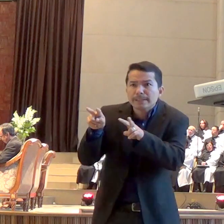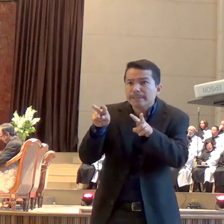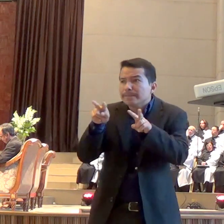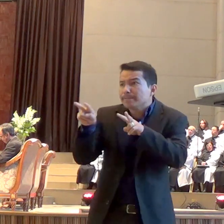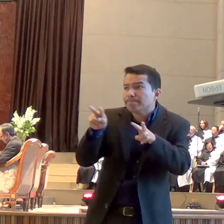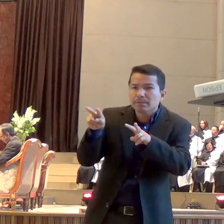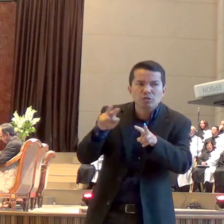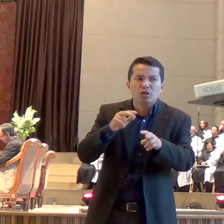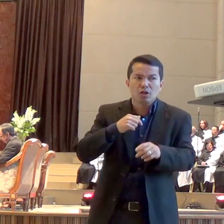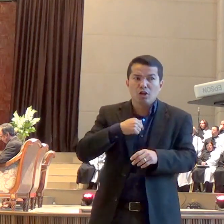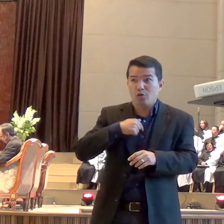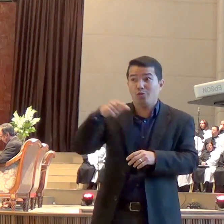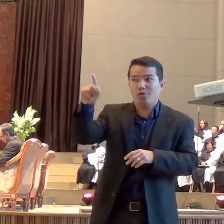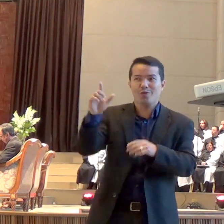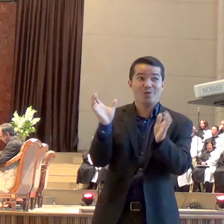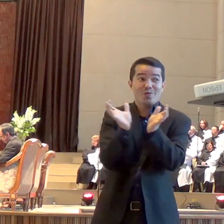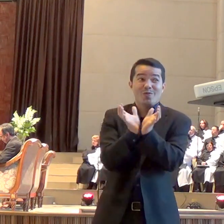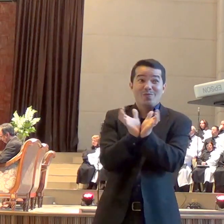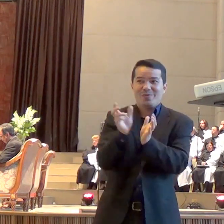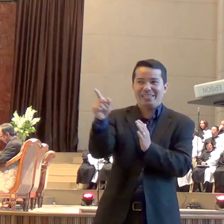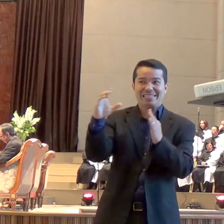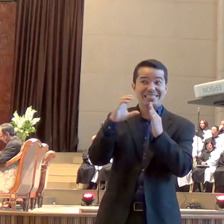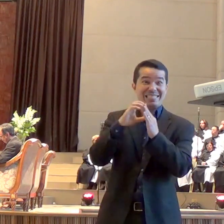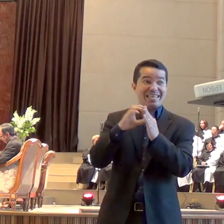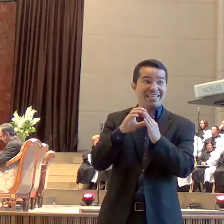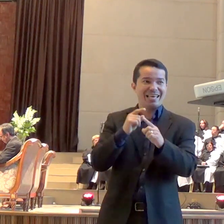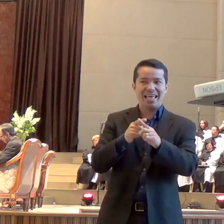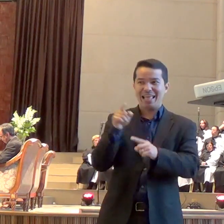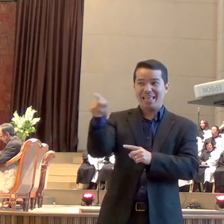frequentar essa célula porque a maioria das pessoas da Europa Ocidental